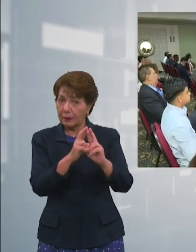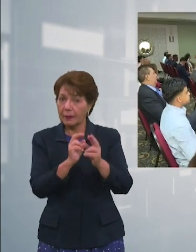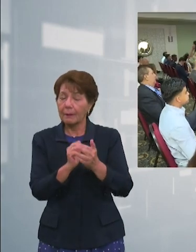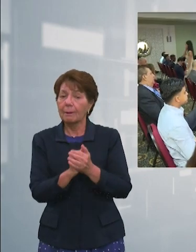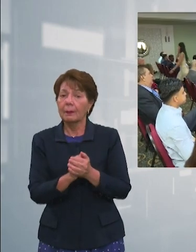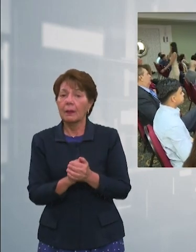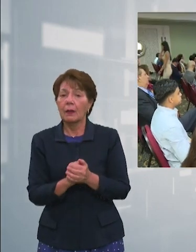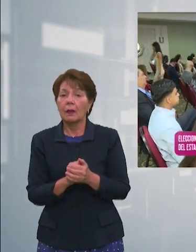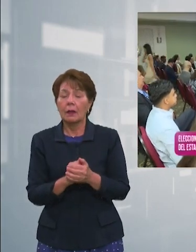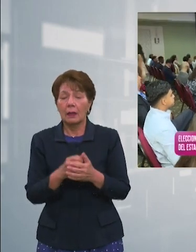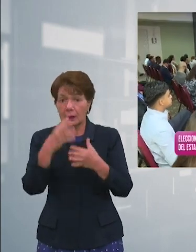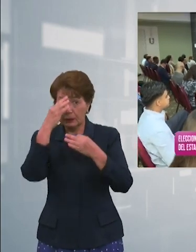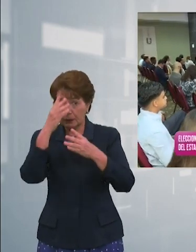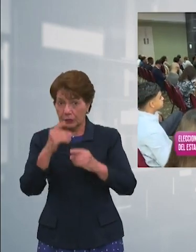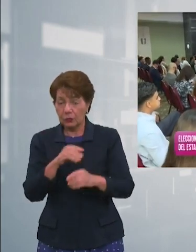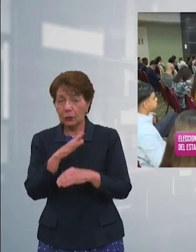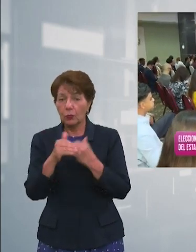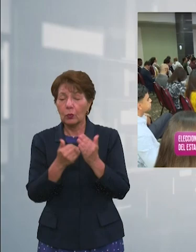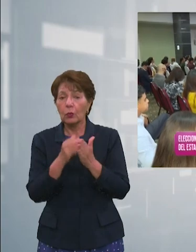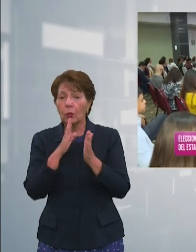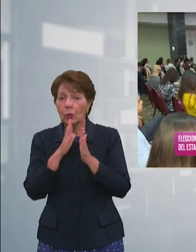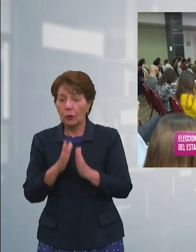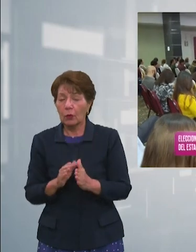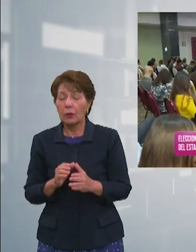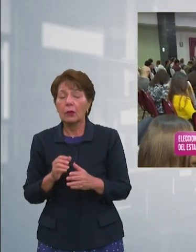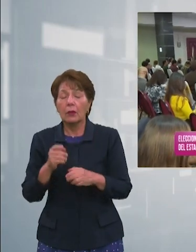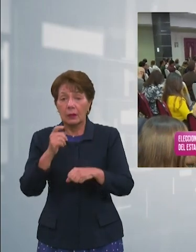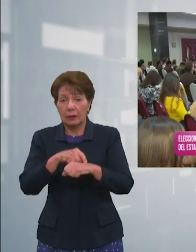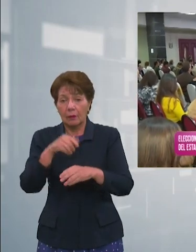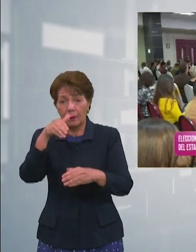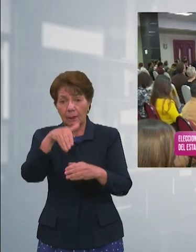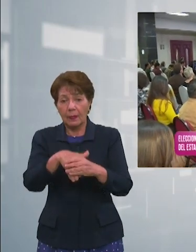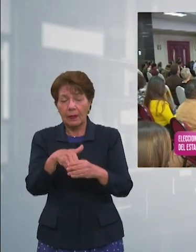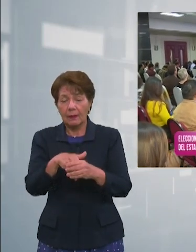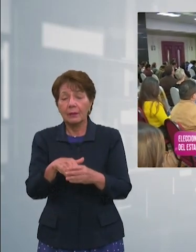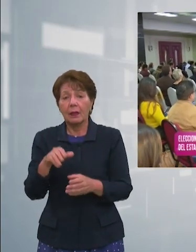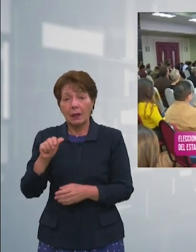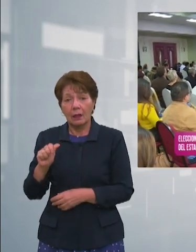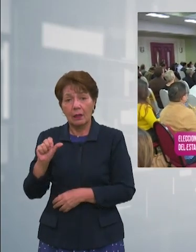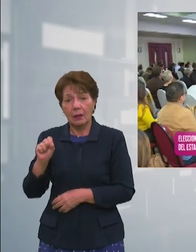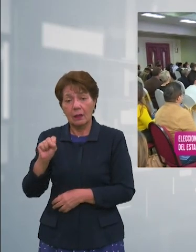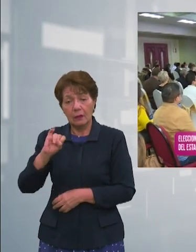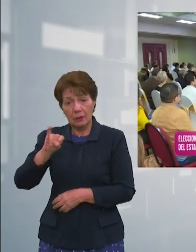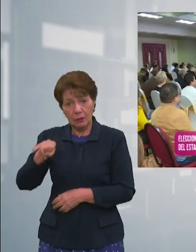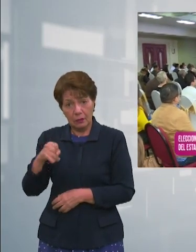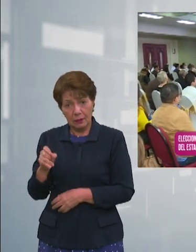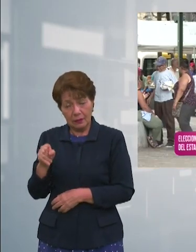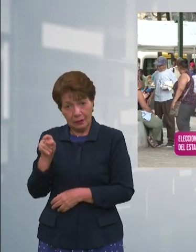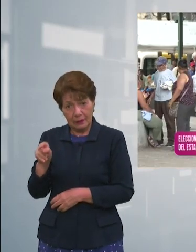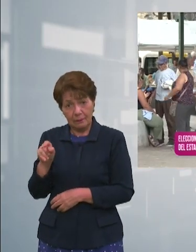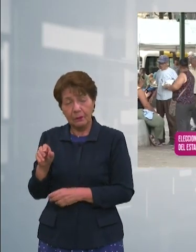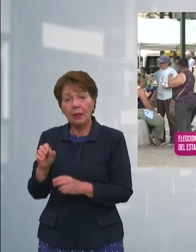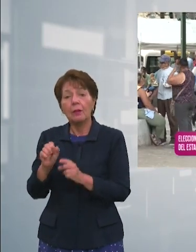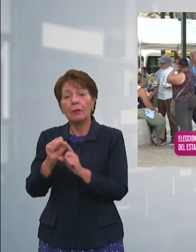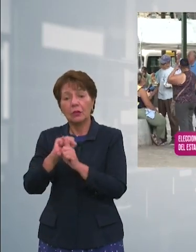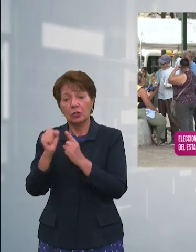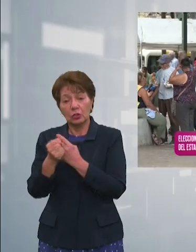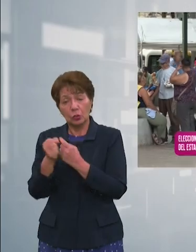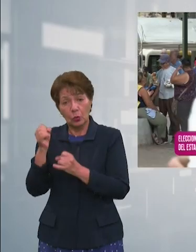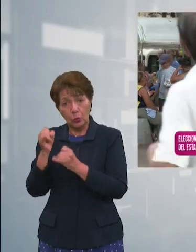En este contexto el director ejecutivo de la Asociación para una Sociedad más Justa Carlos Hernández aseguró que hay un retroceso